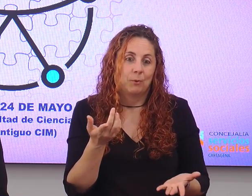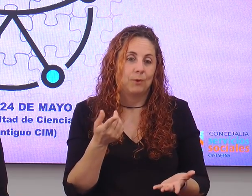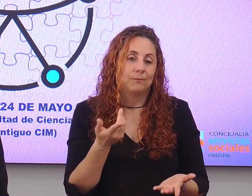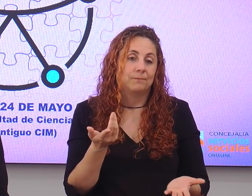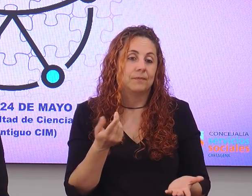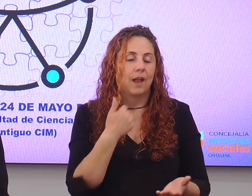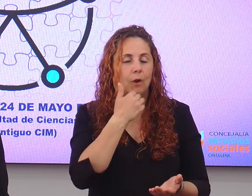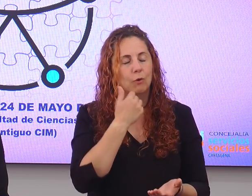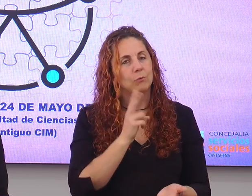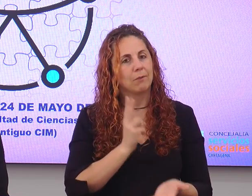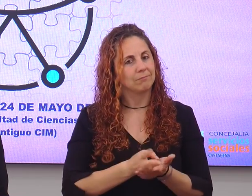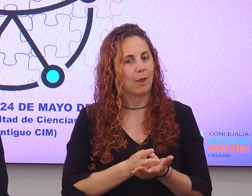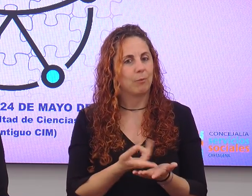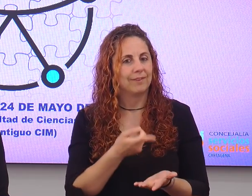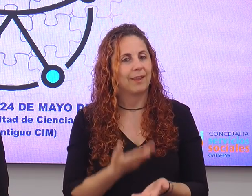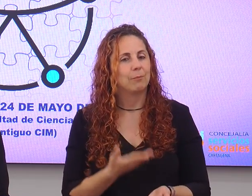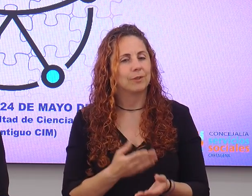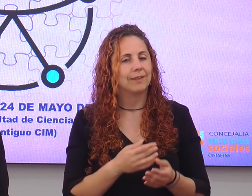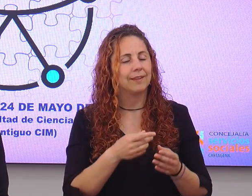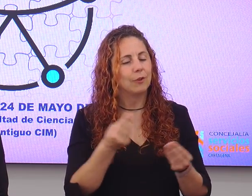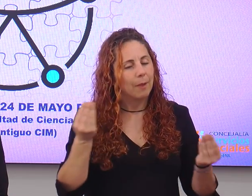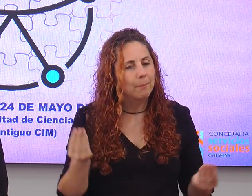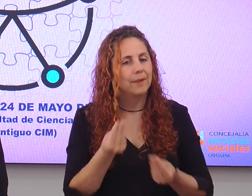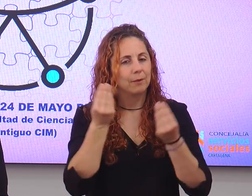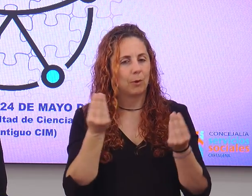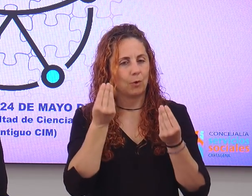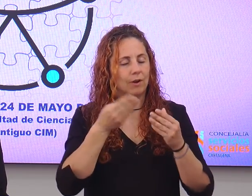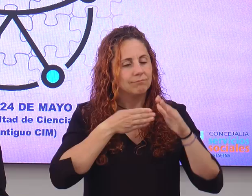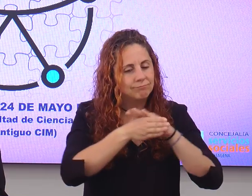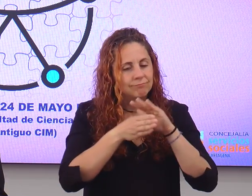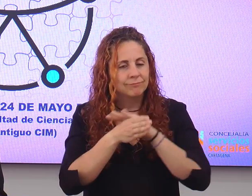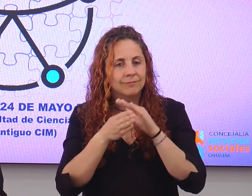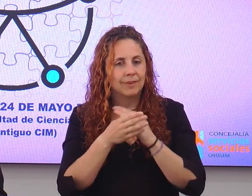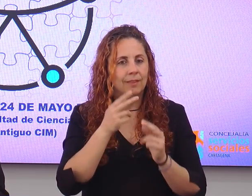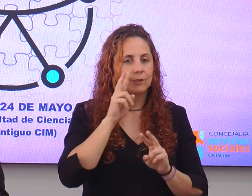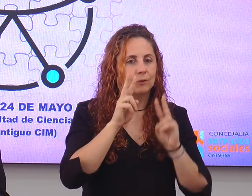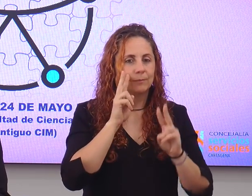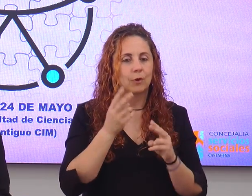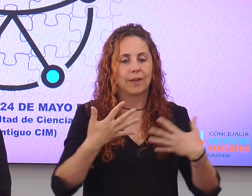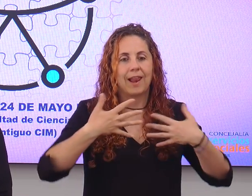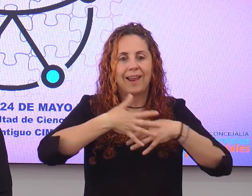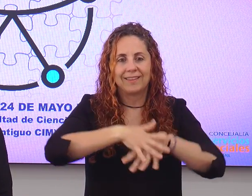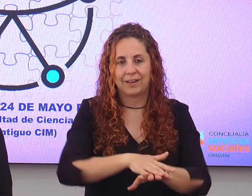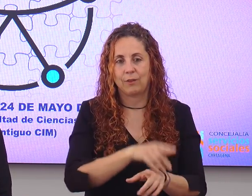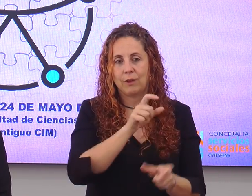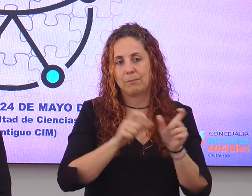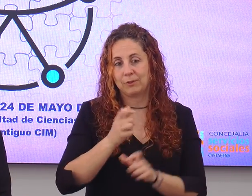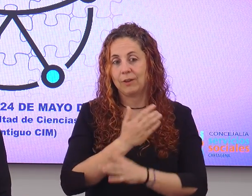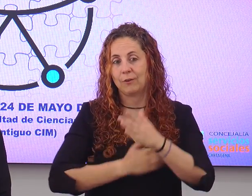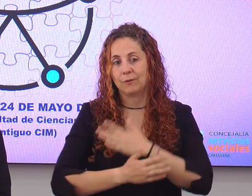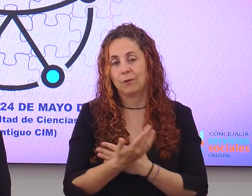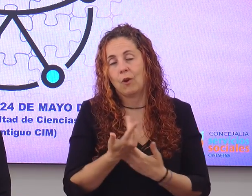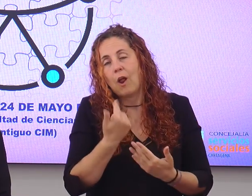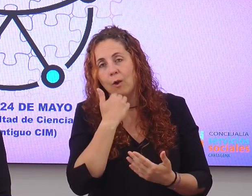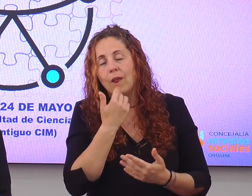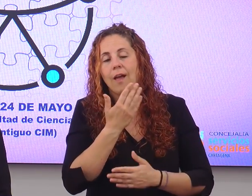es una apuesta importante también en esta línea de mejorar la integración de las personas con cierta